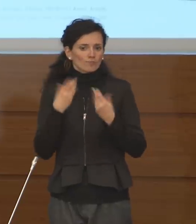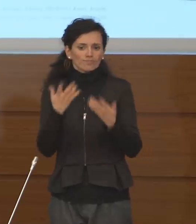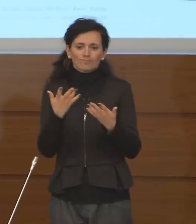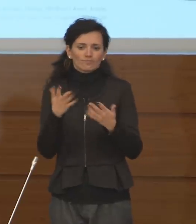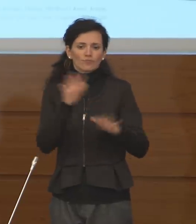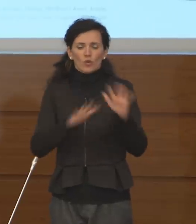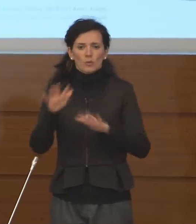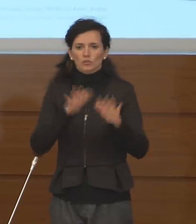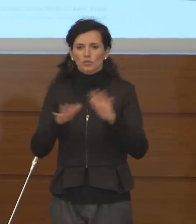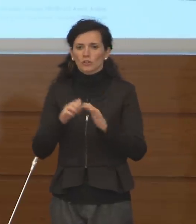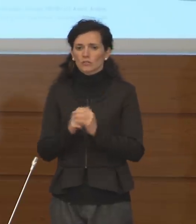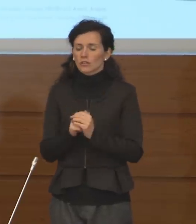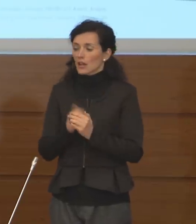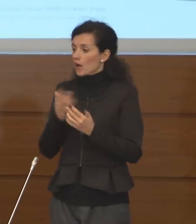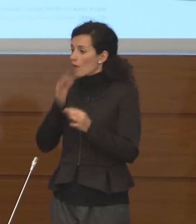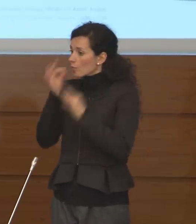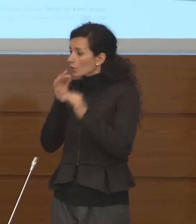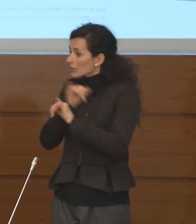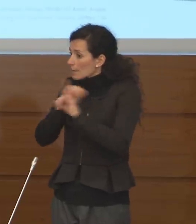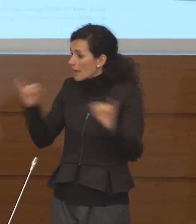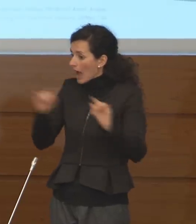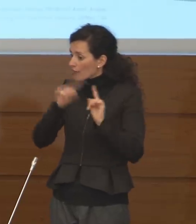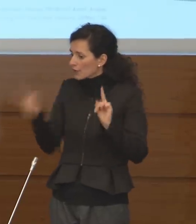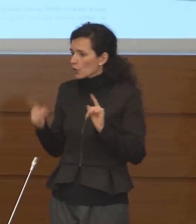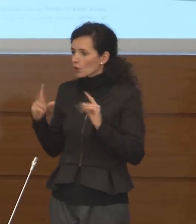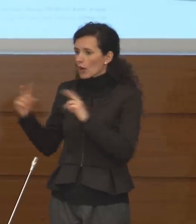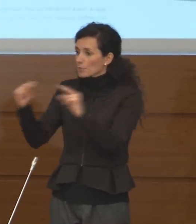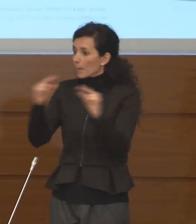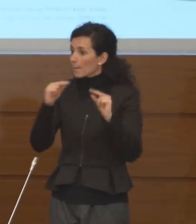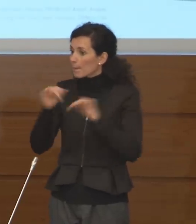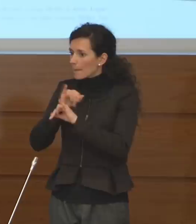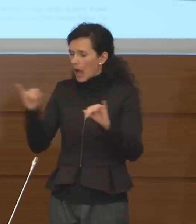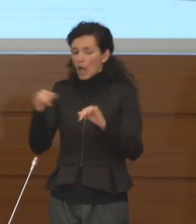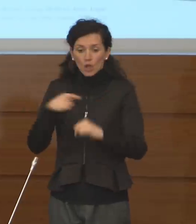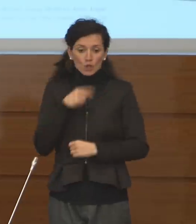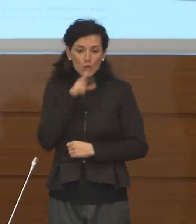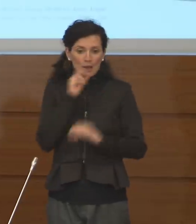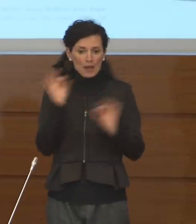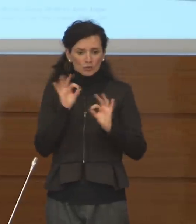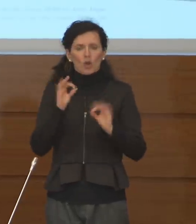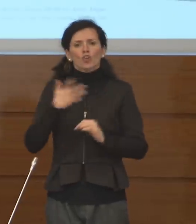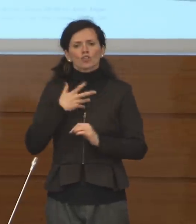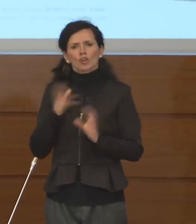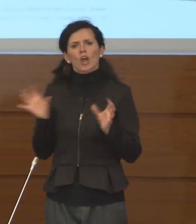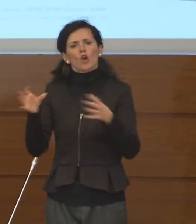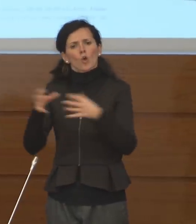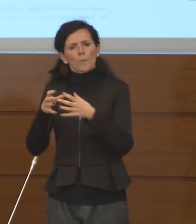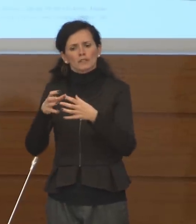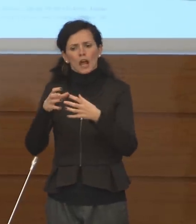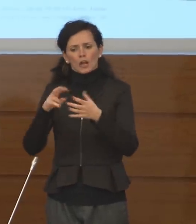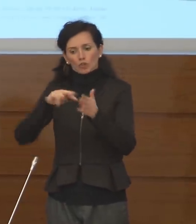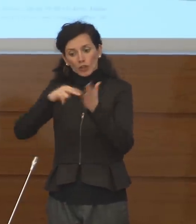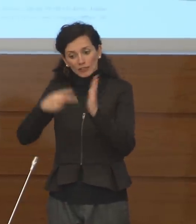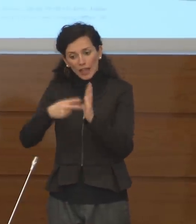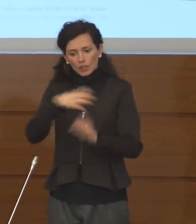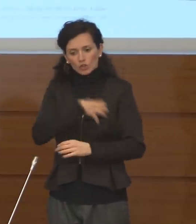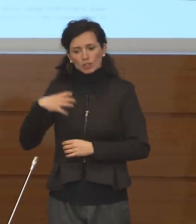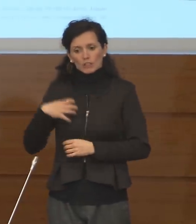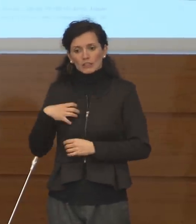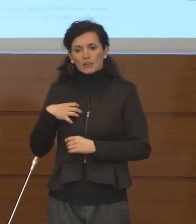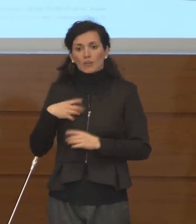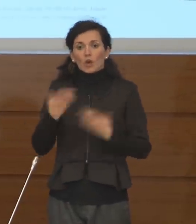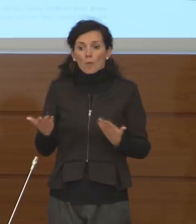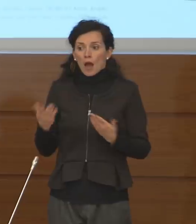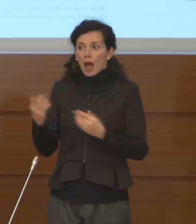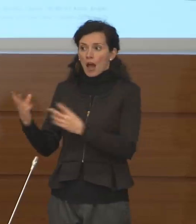'informazione. Io non ne ho parlato ma c'è un comitato tecnico scientifico però a me non è giunta